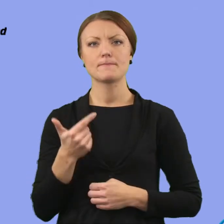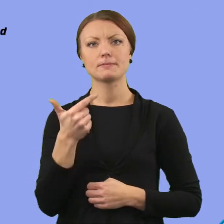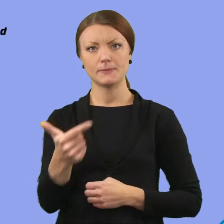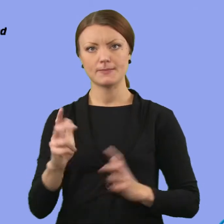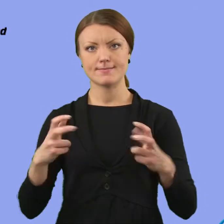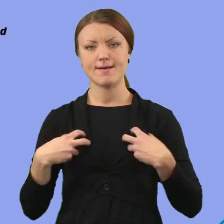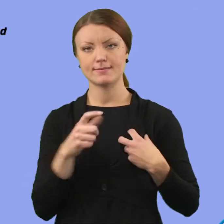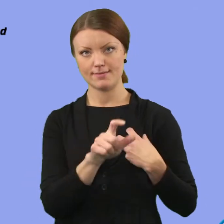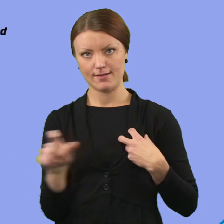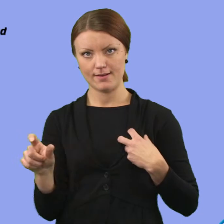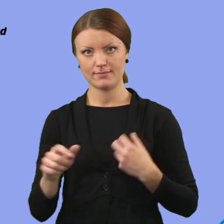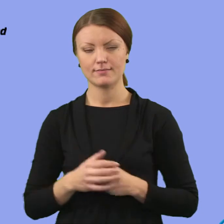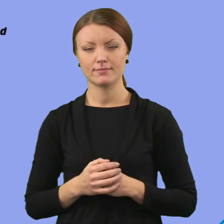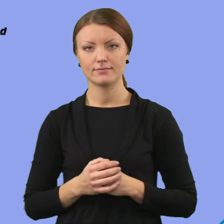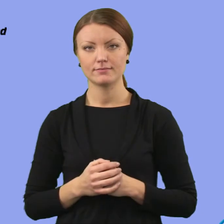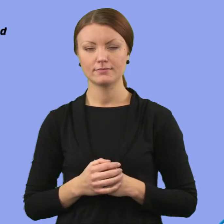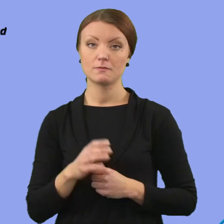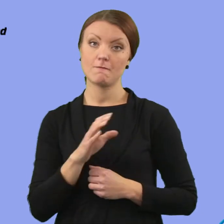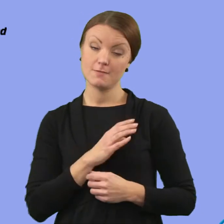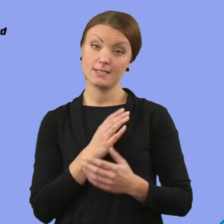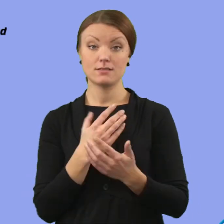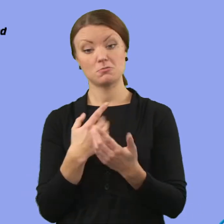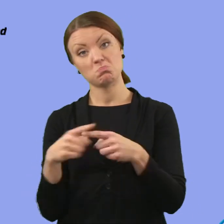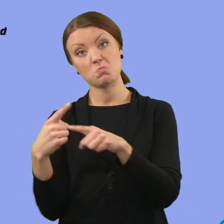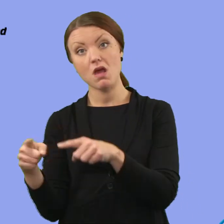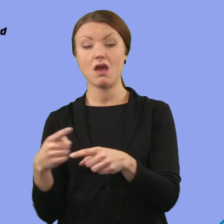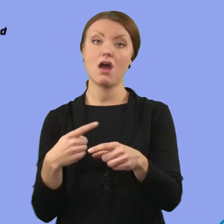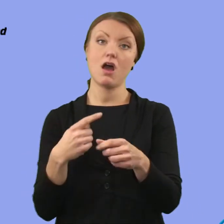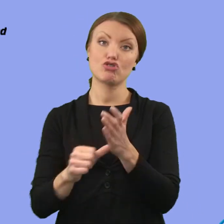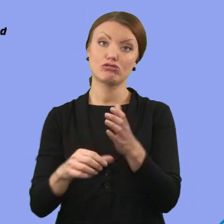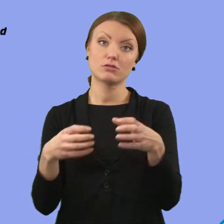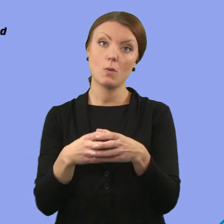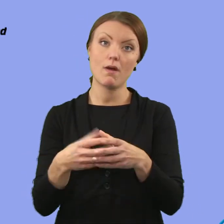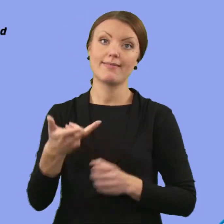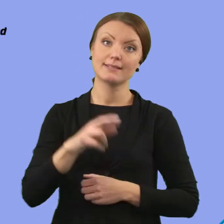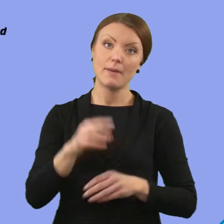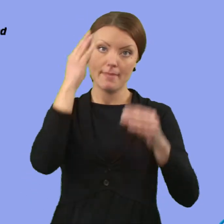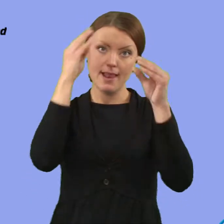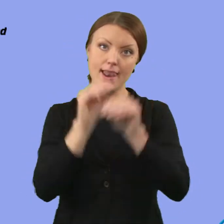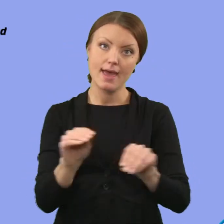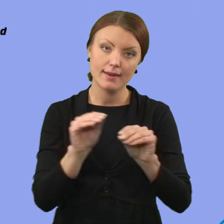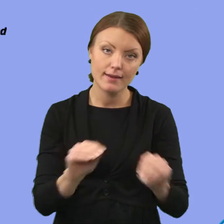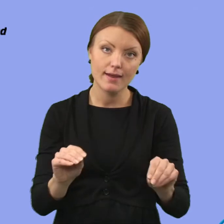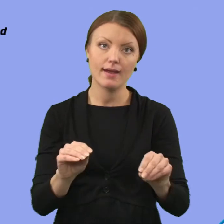5 000 anställda. Det finns anställda i många olika yrkesgrupper, till exempel lärare,